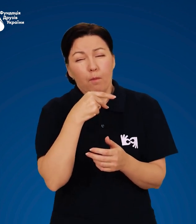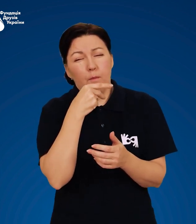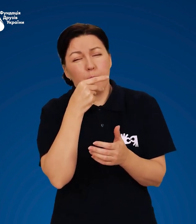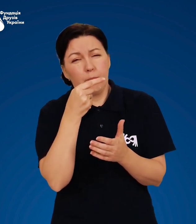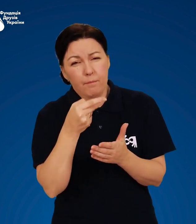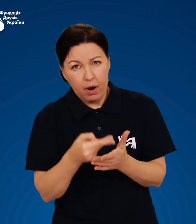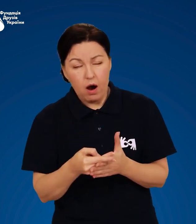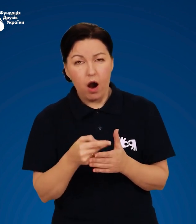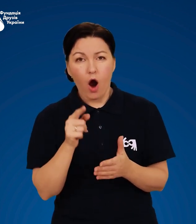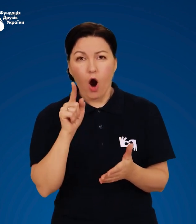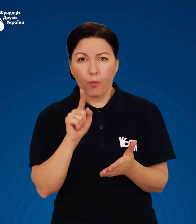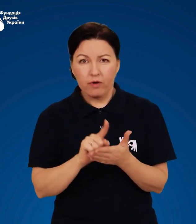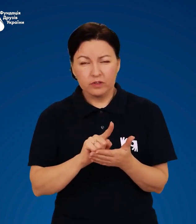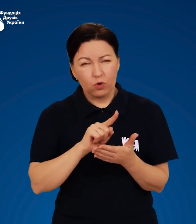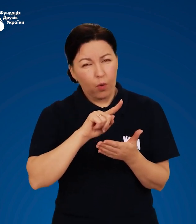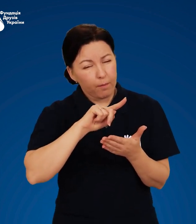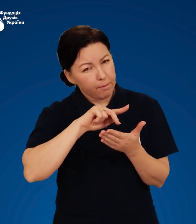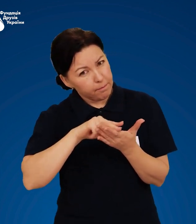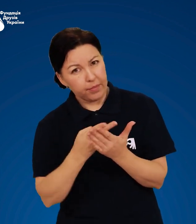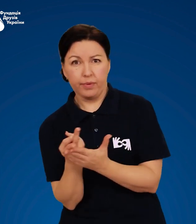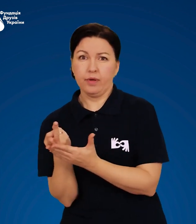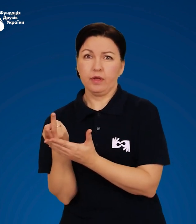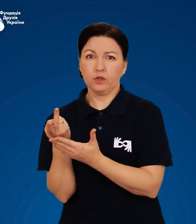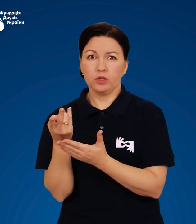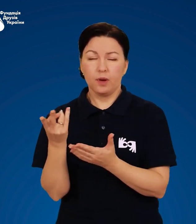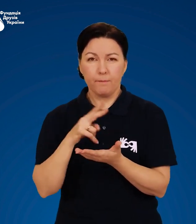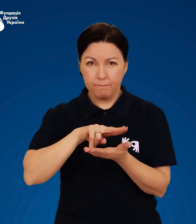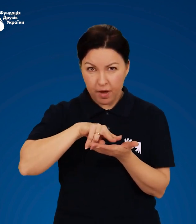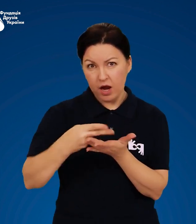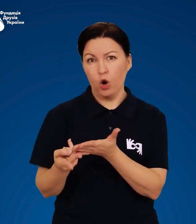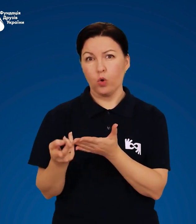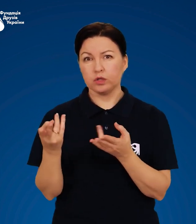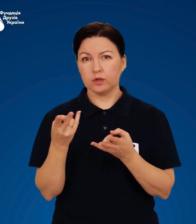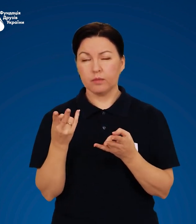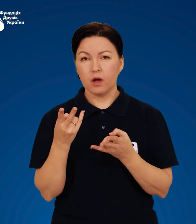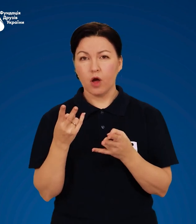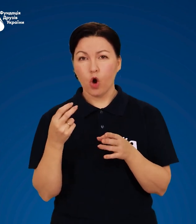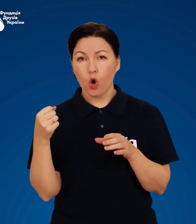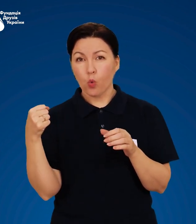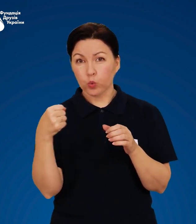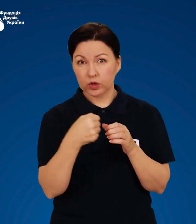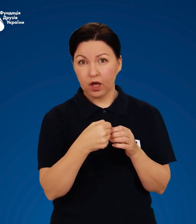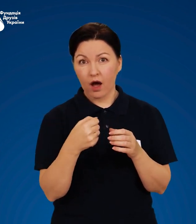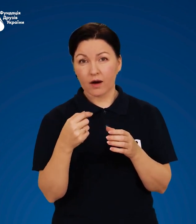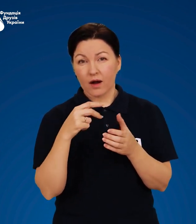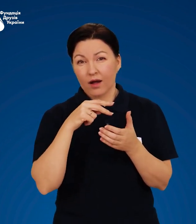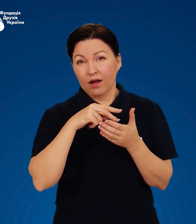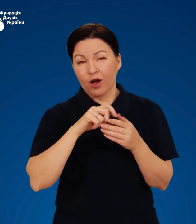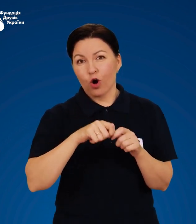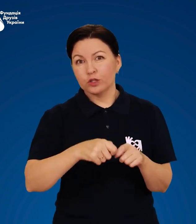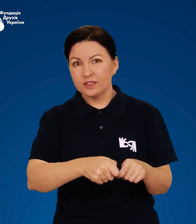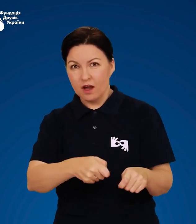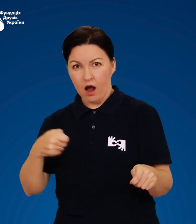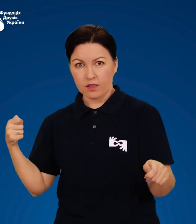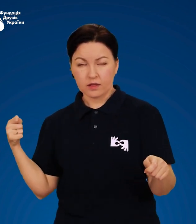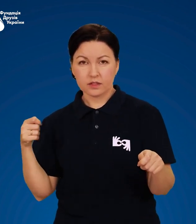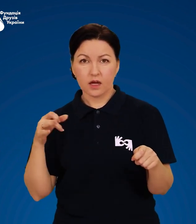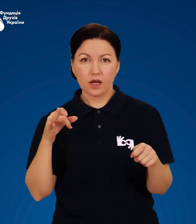землі, обов'язково перекотіться. Удар, спрямований на вас, розтягнеться